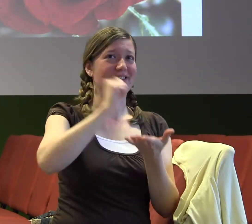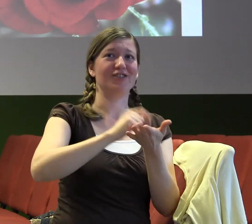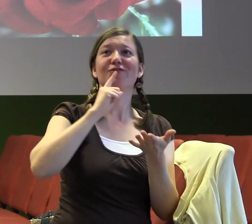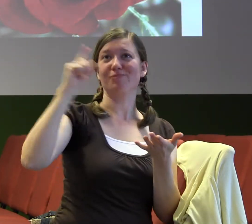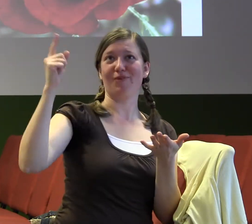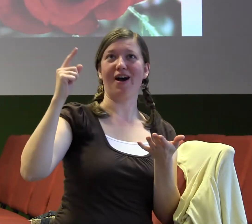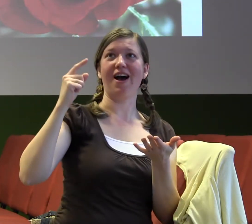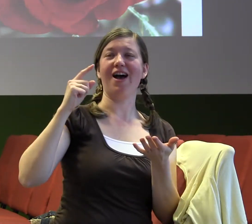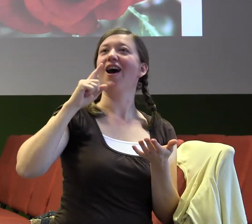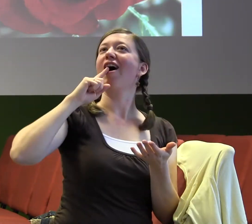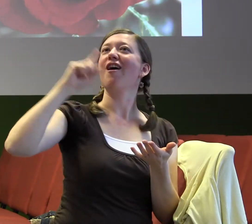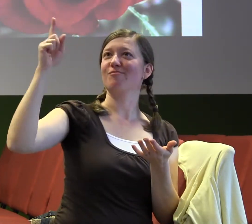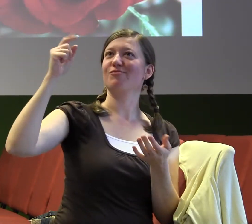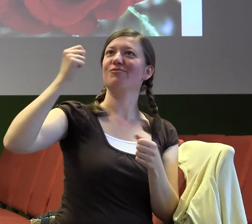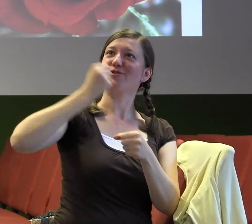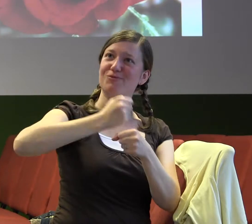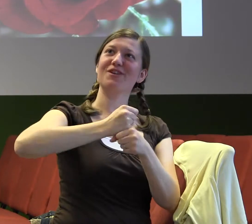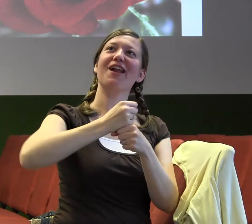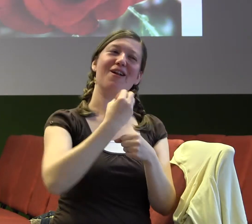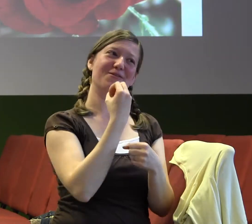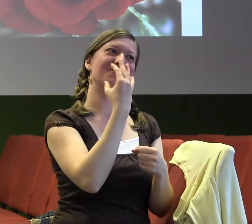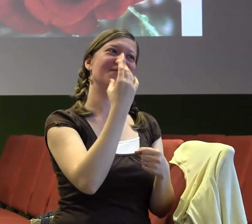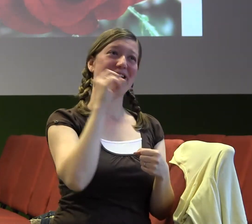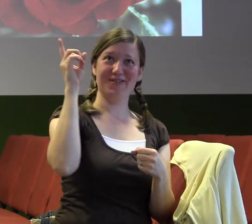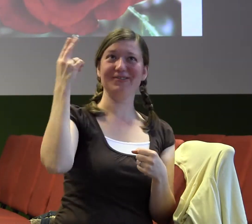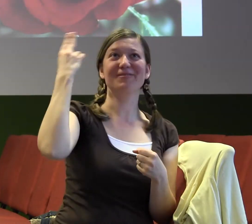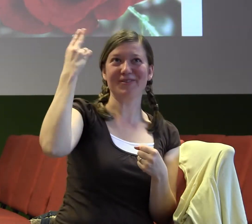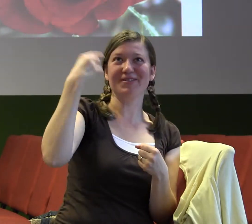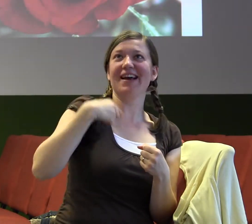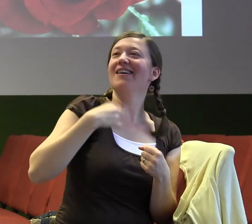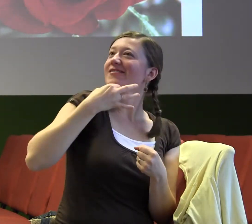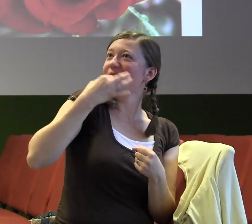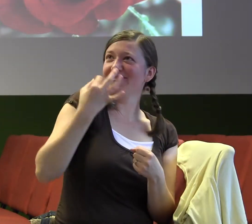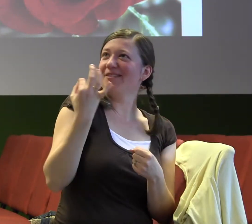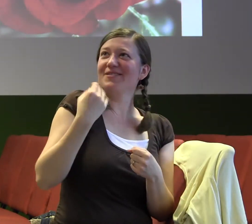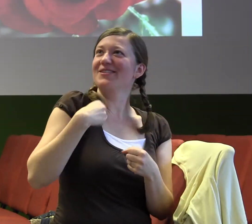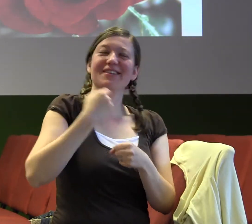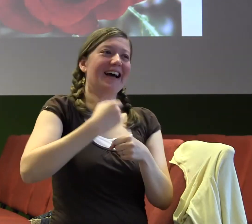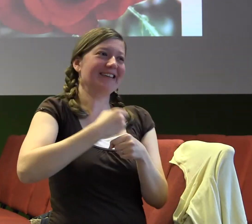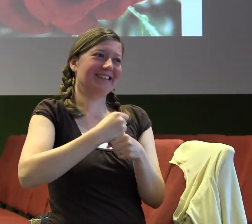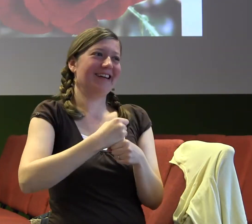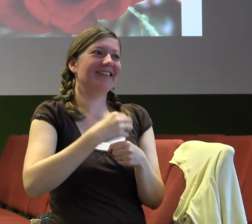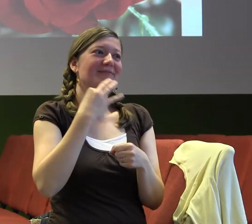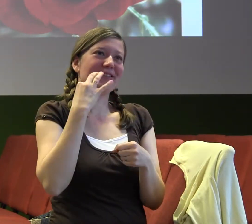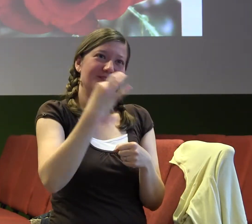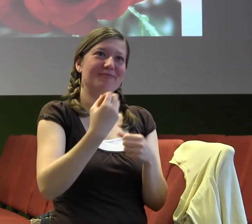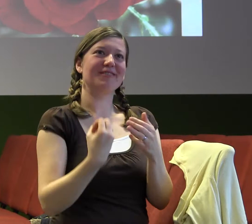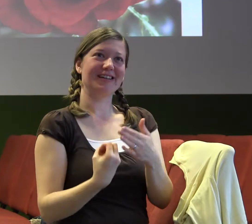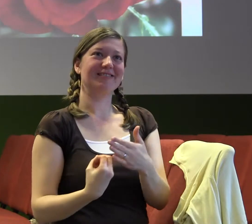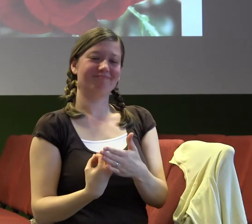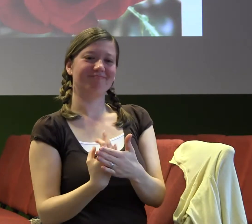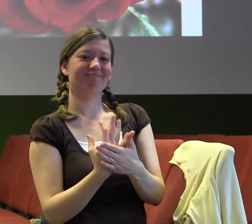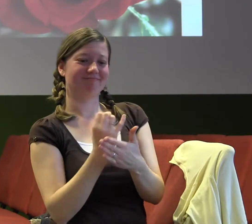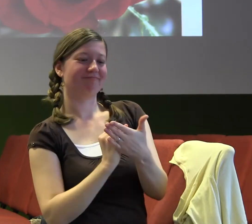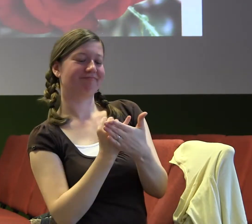potřeba číst, čeho se hroutit a z čeho se nehroutit. A můžeme se modlit prostě za svou školu a za svou práci a můžeme dělat věci lépe,